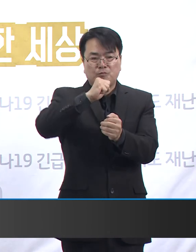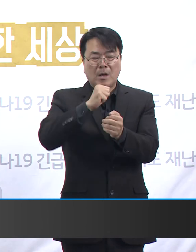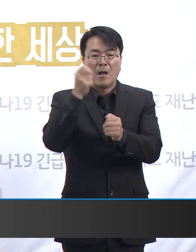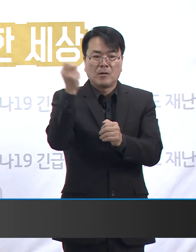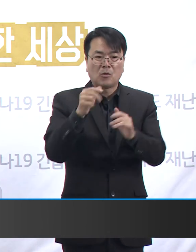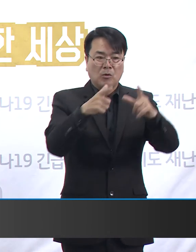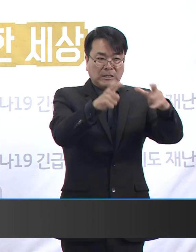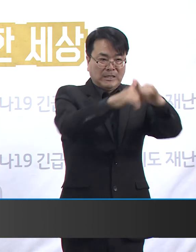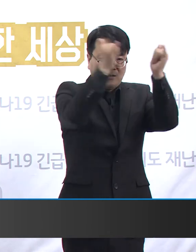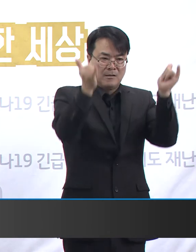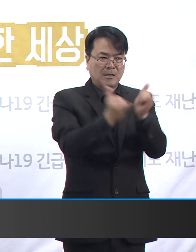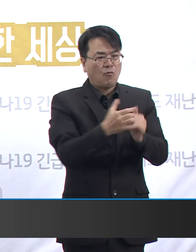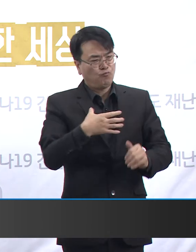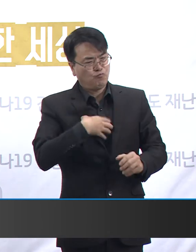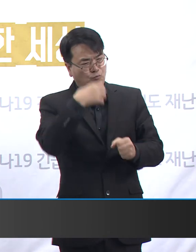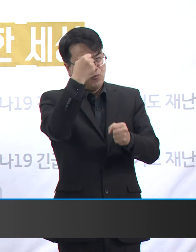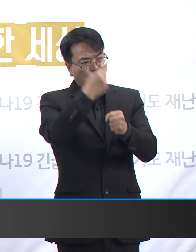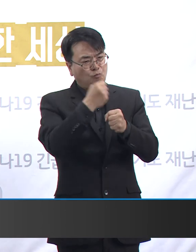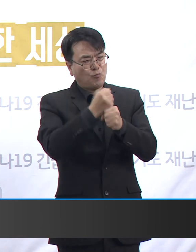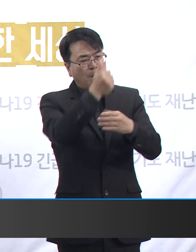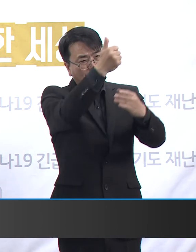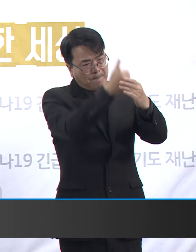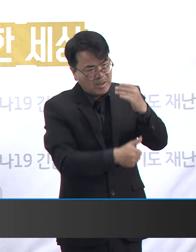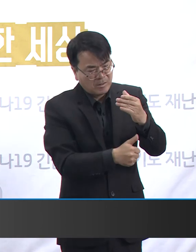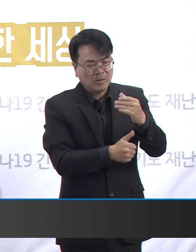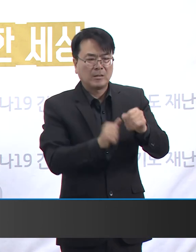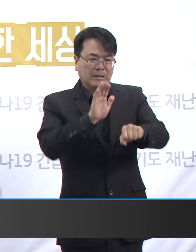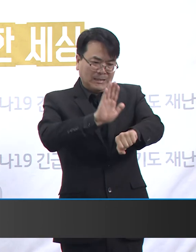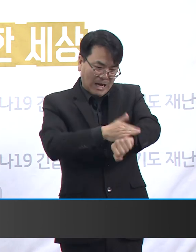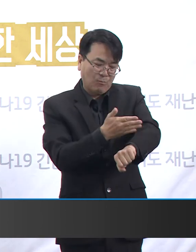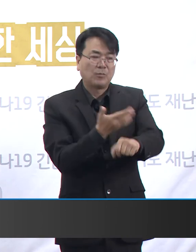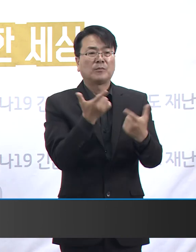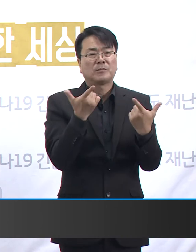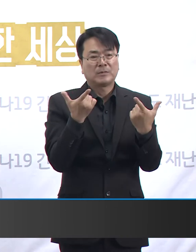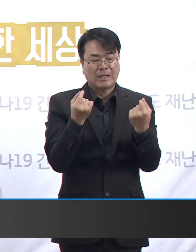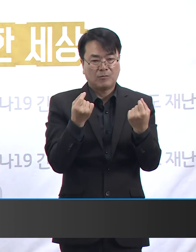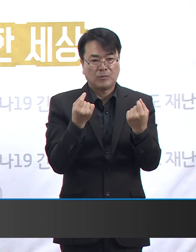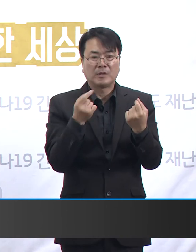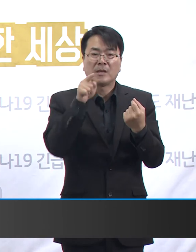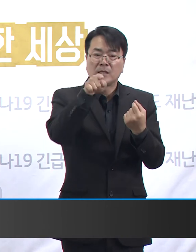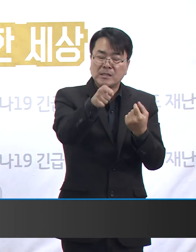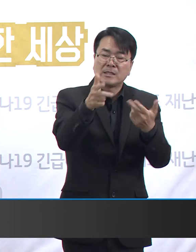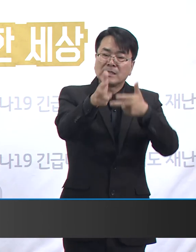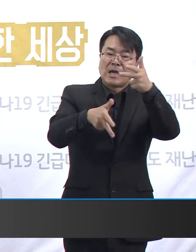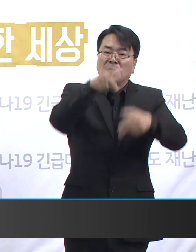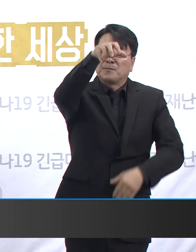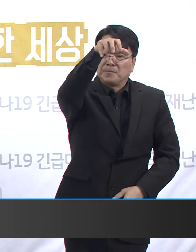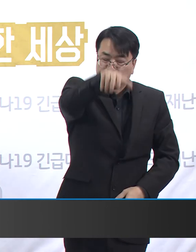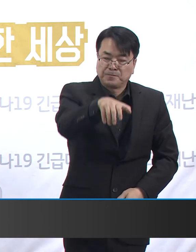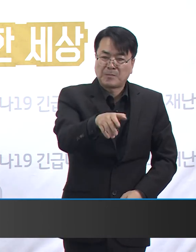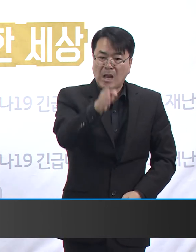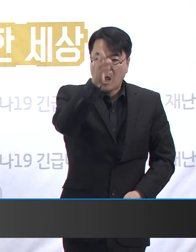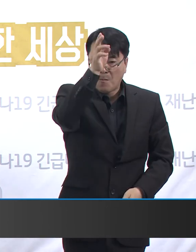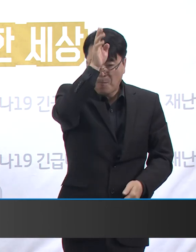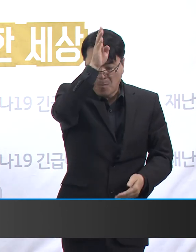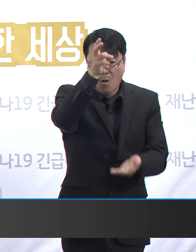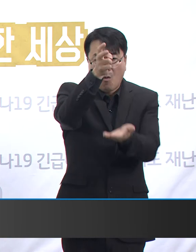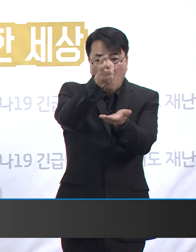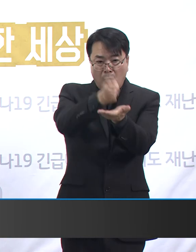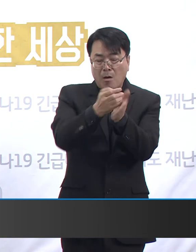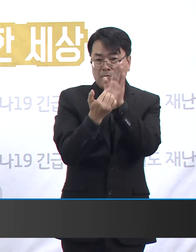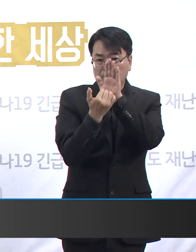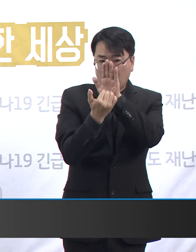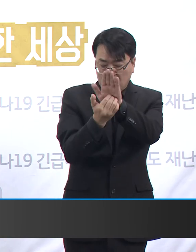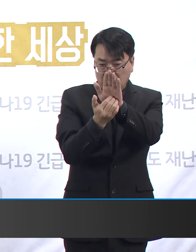할 수 있는 그런 행위입니다. 경기도는 사업장에서의 방역수칙 위반으로 인하여 짓담 감염이 발생한